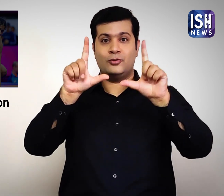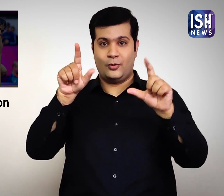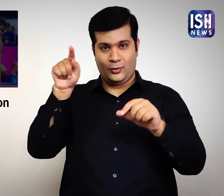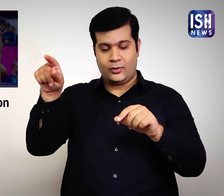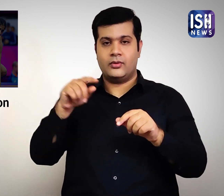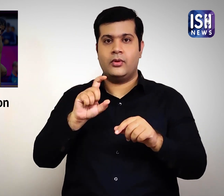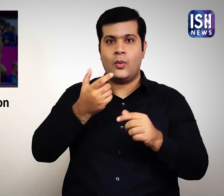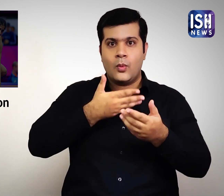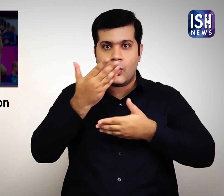प्रशीक्षन तक नहीं